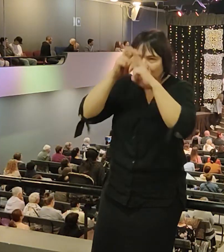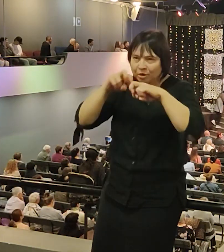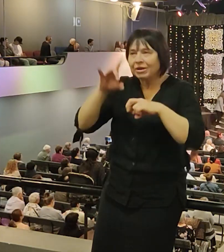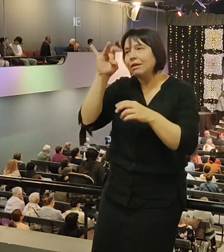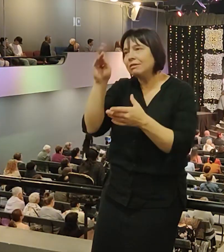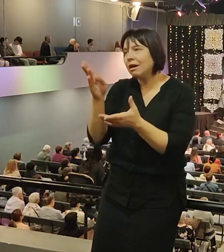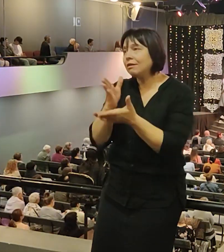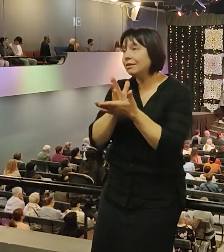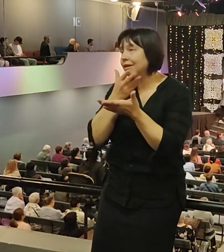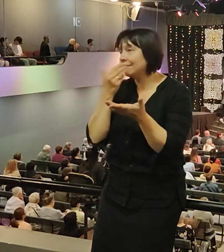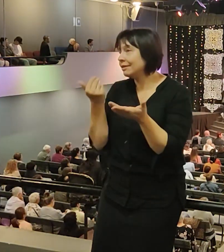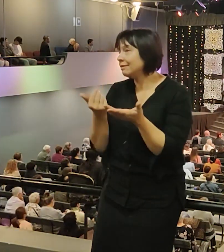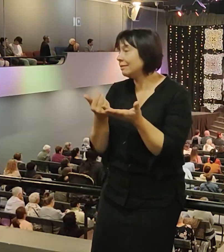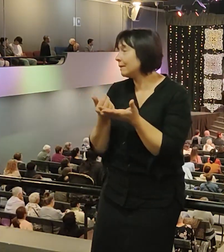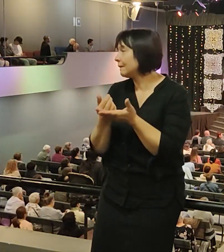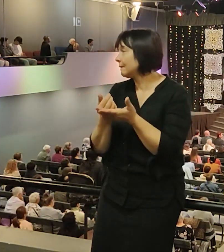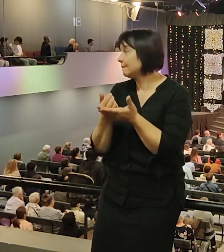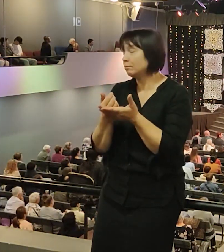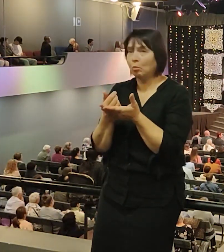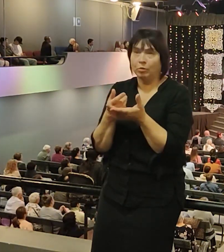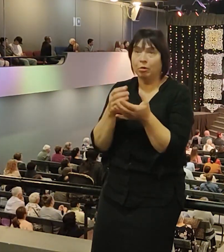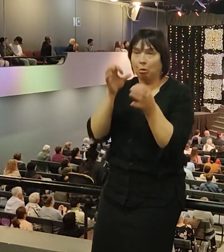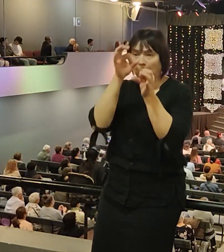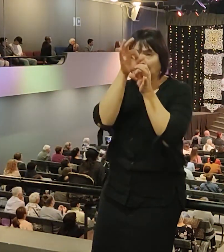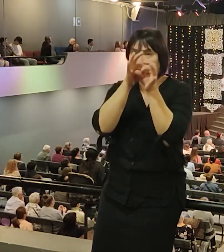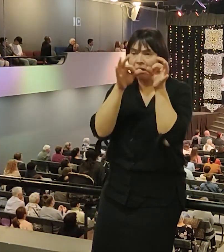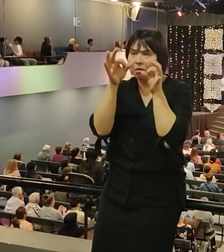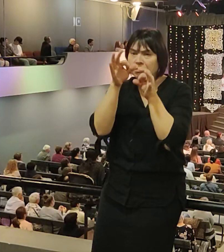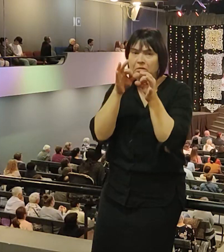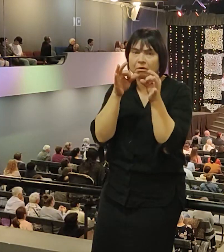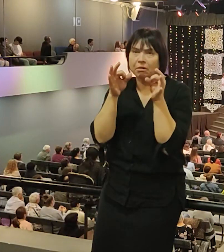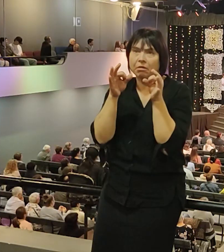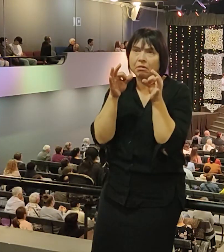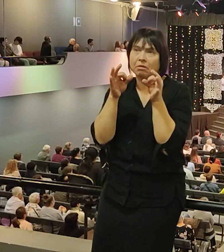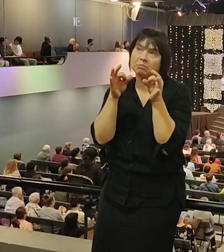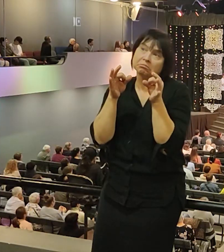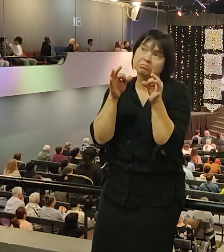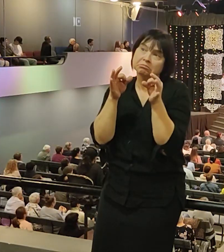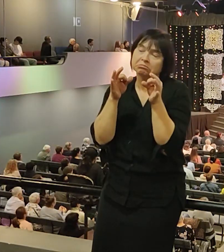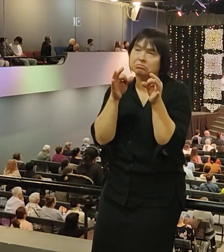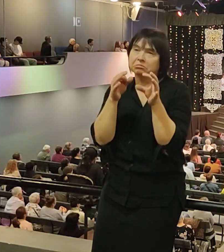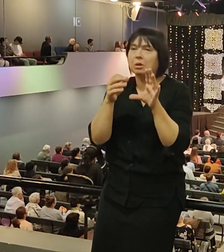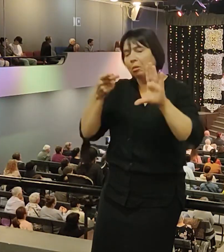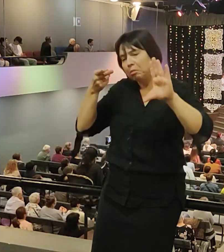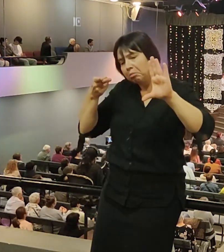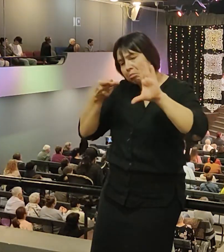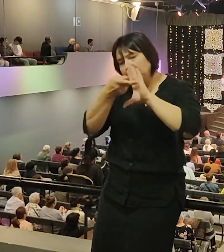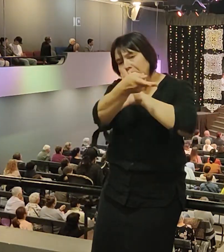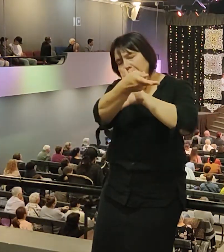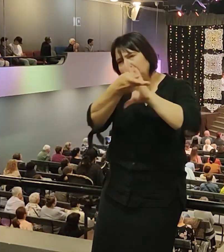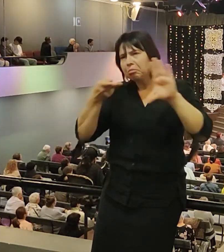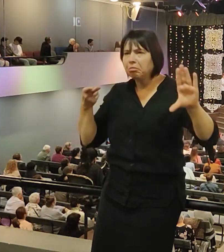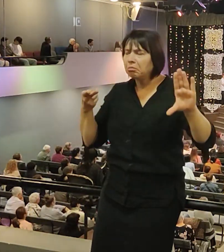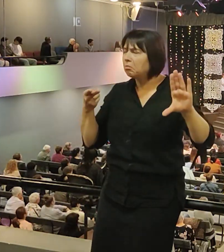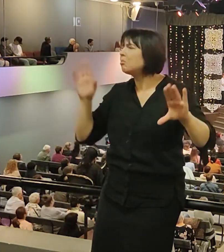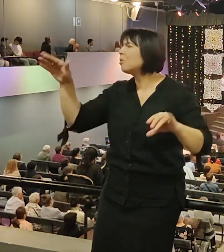Пять лет прошло, наверное. Пять лет прошло. Радиологию в трубу положили, все сняли. Я пришел к врачу,